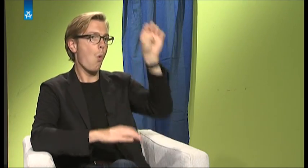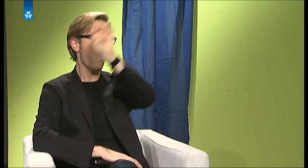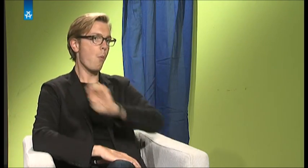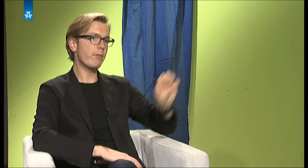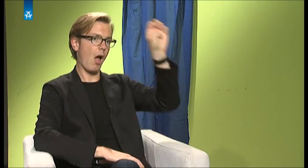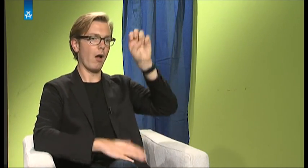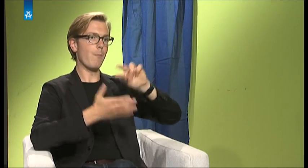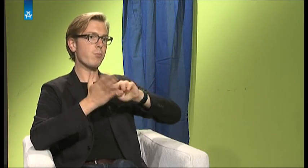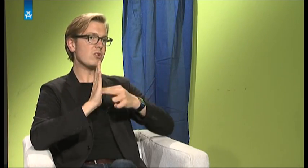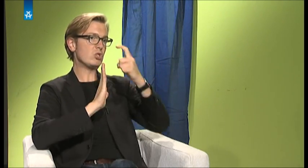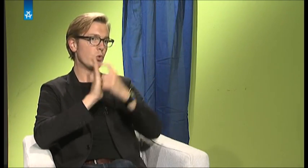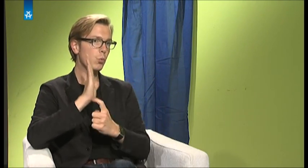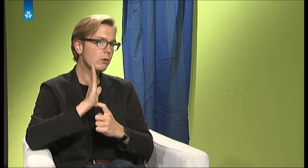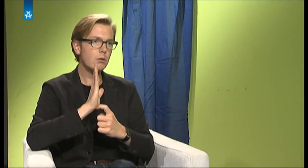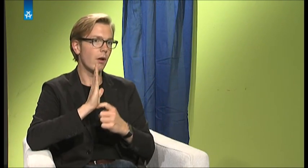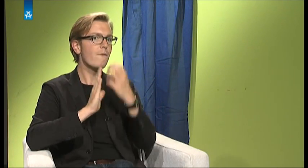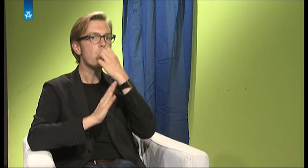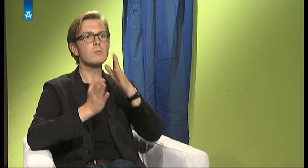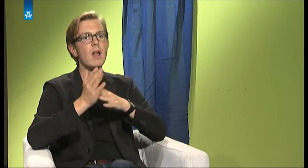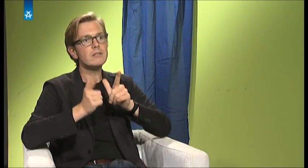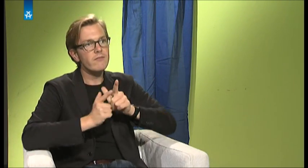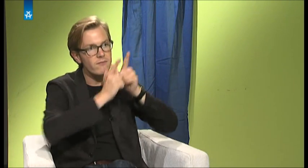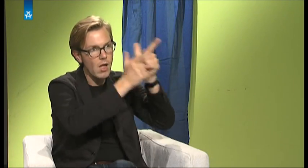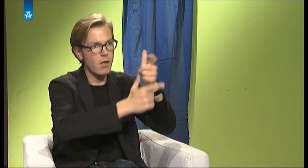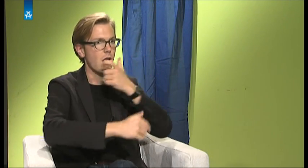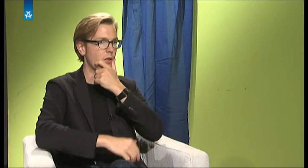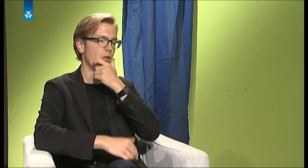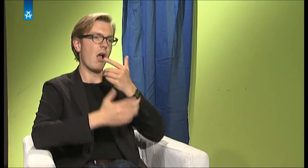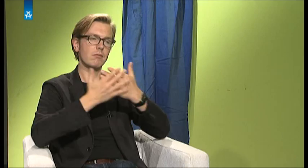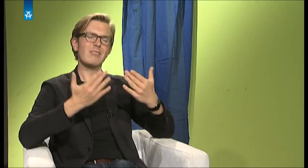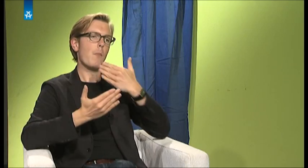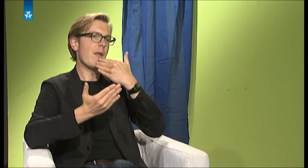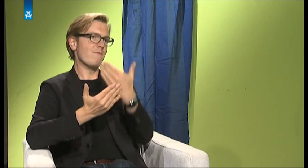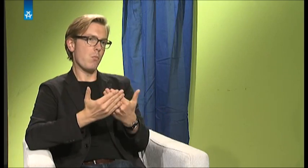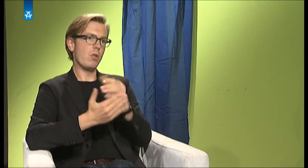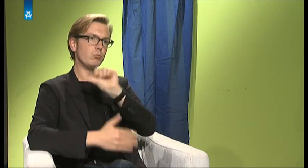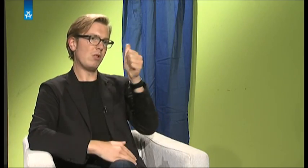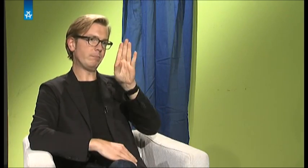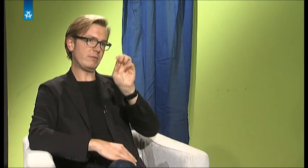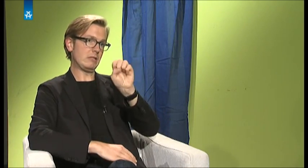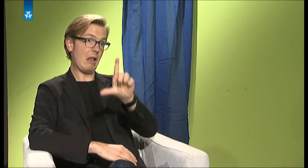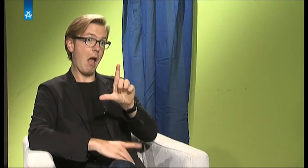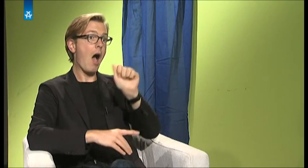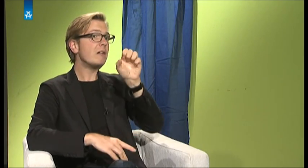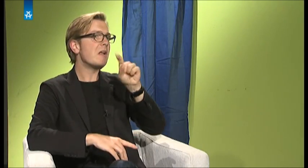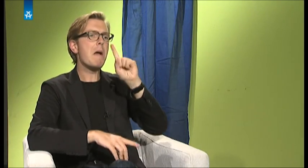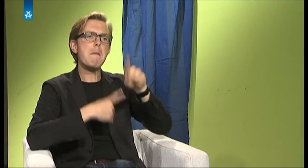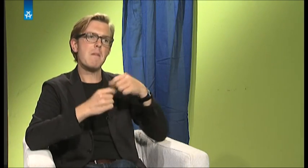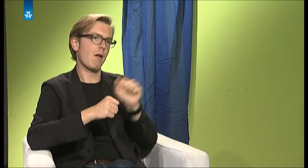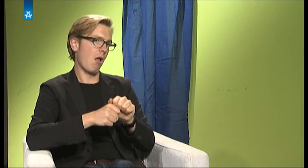es was Europäisches ist, wenn es zum Beispiel auch Klassenfahrten gibt nach England, dann können die Kinder gleich British Sign Language und können sich mit anderen tauben Kindern in England